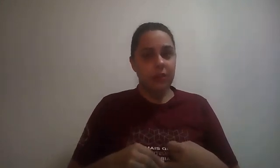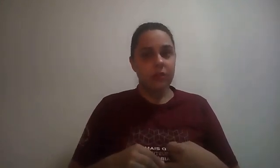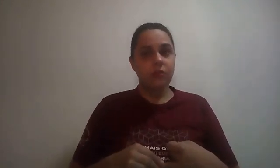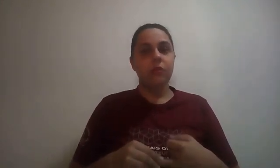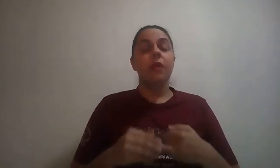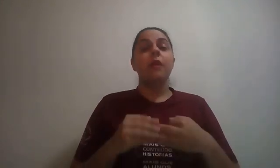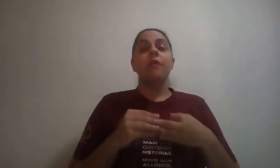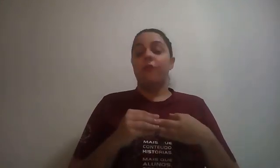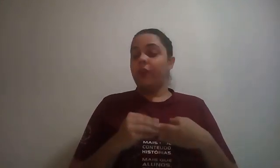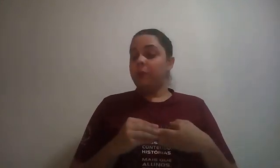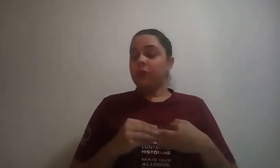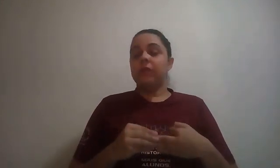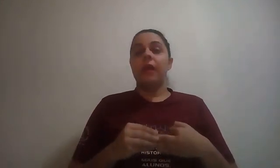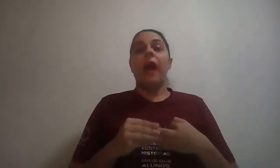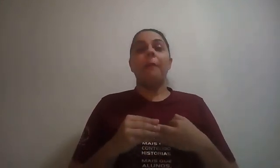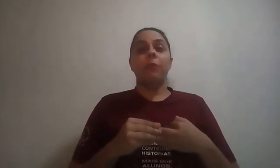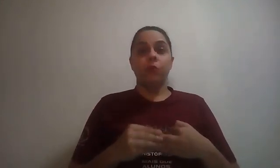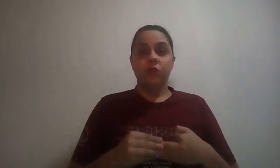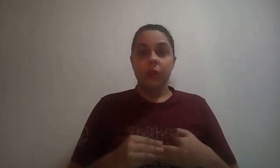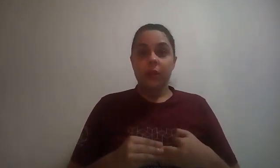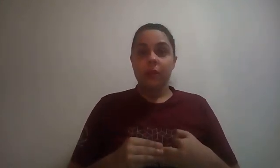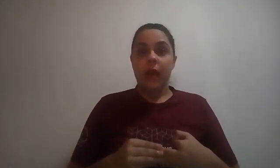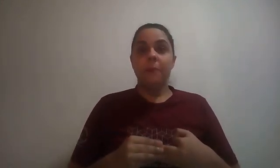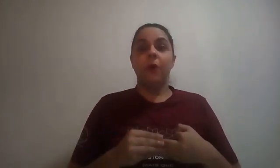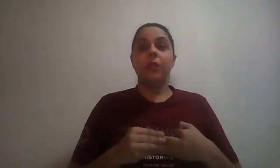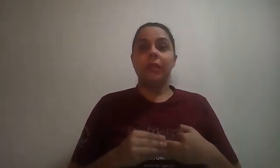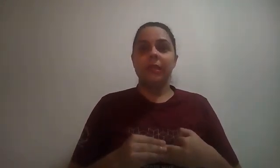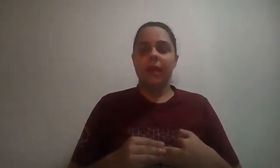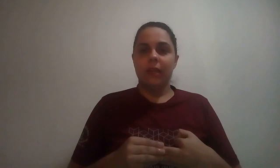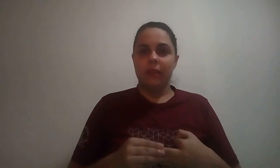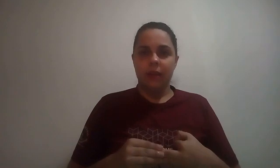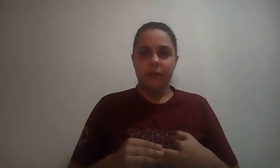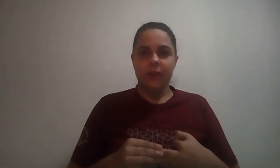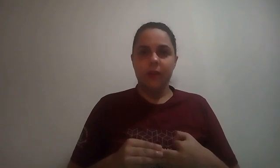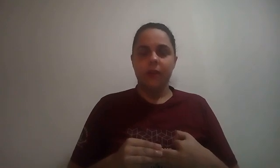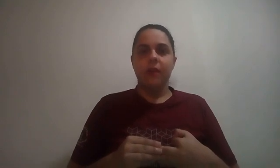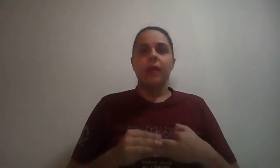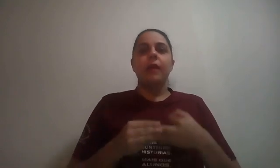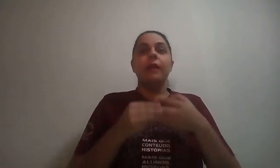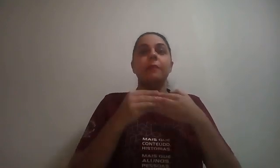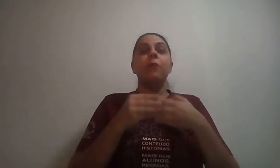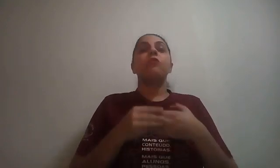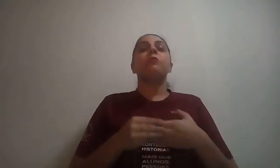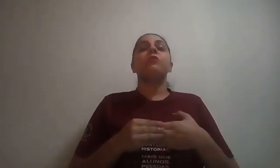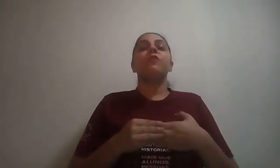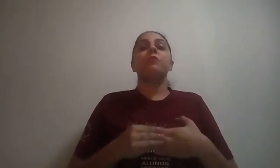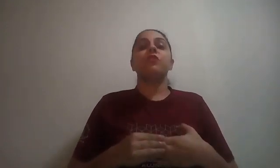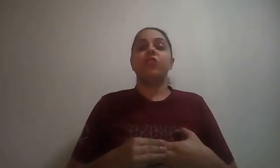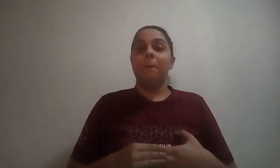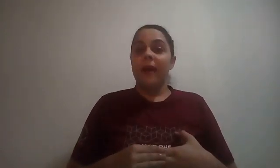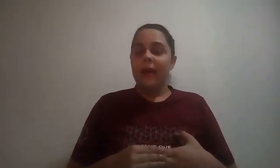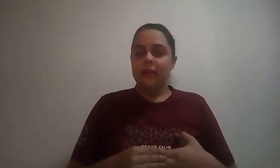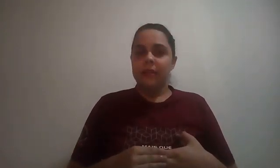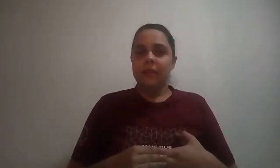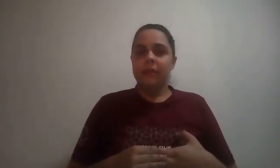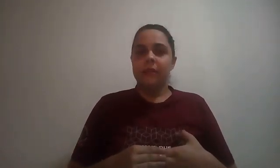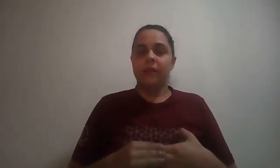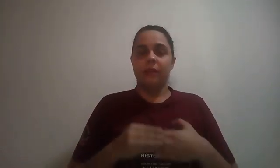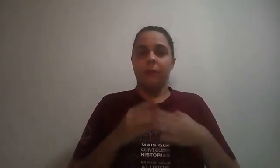isso? Vimos a bússola, a importância que ela teve e, por último, vimos o GPS. Então,